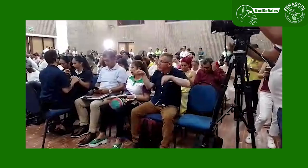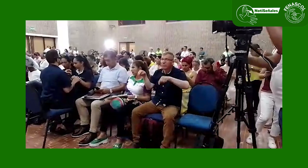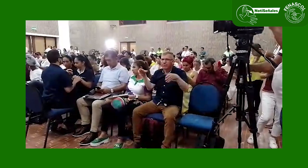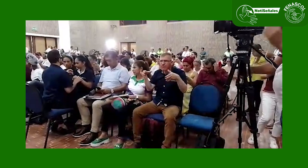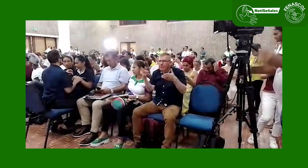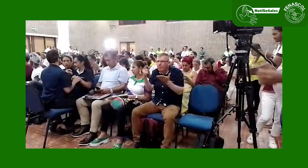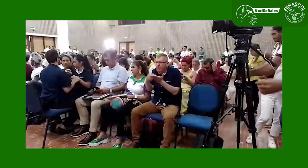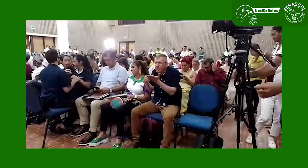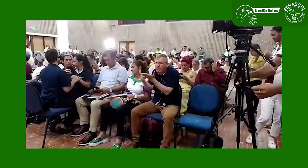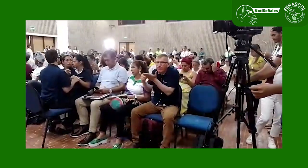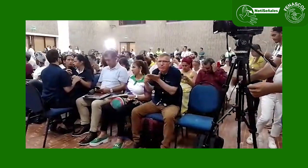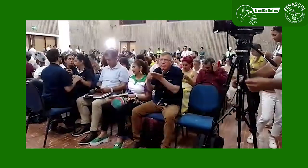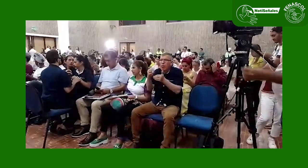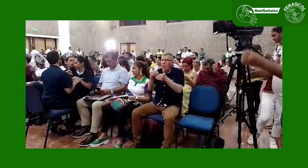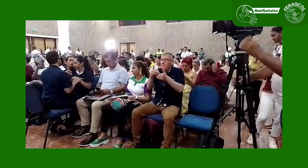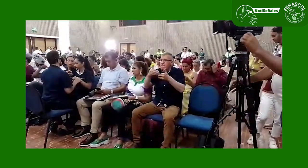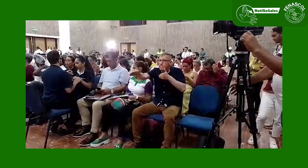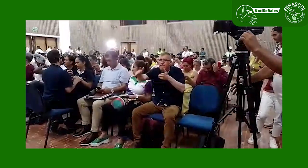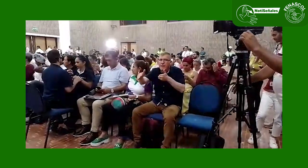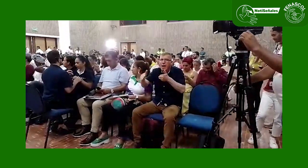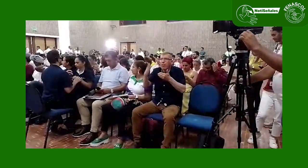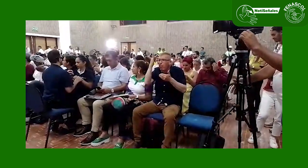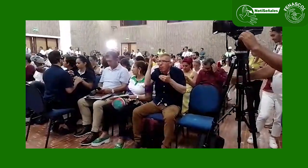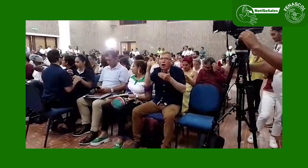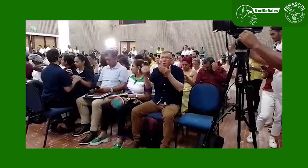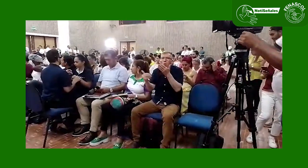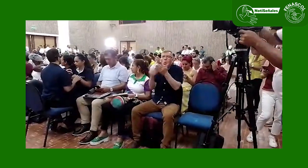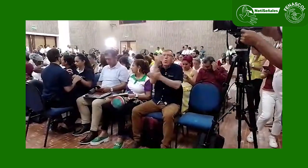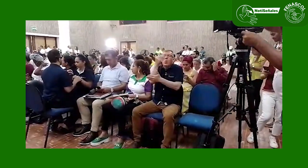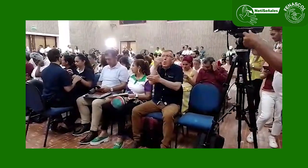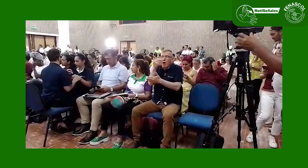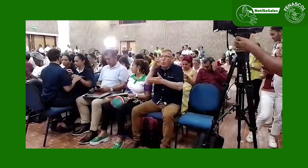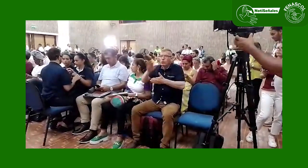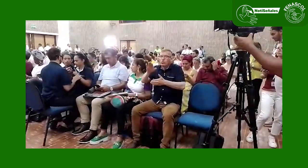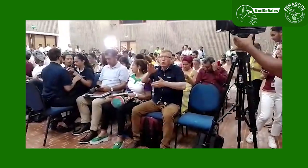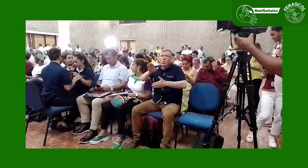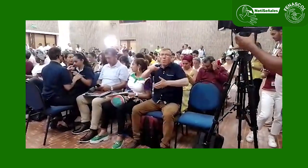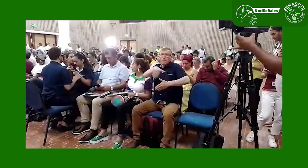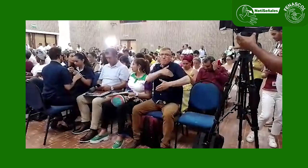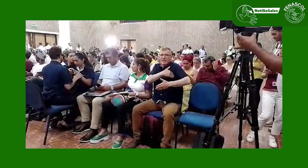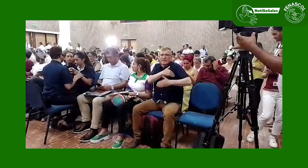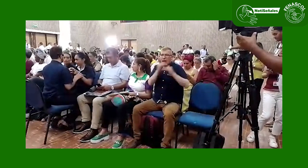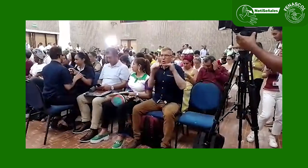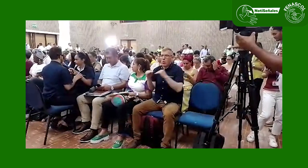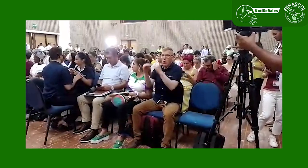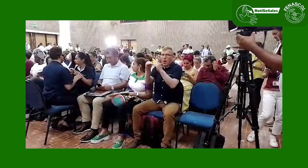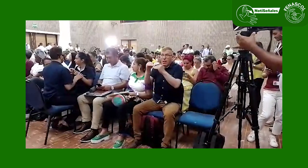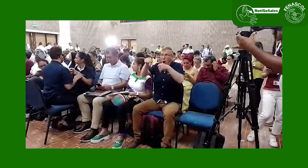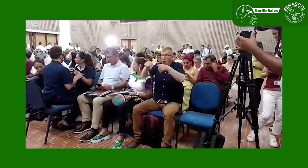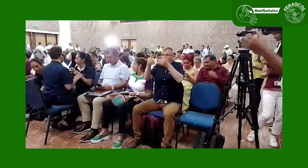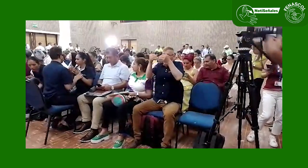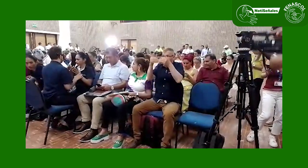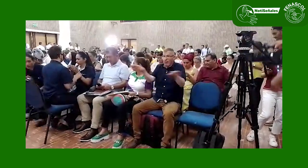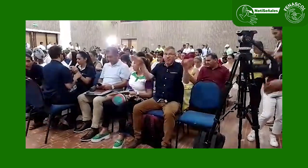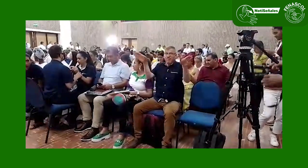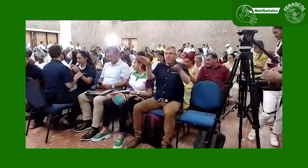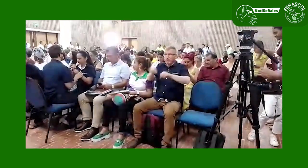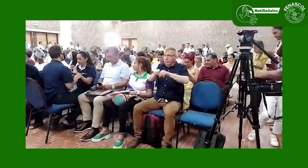presentes. Asimismo, se anunció la creación del Ministerio de la Igualdad, que es de gran importancia en el